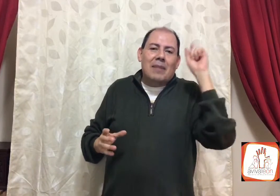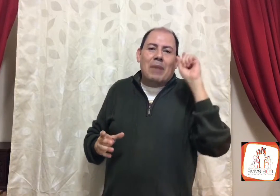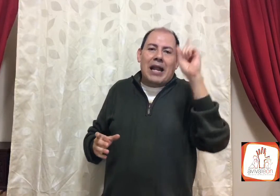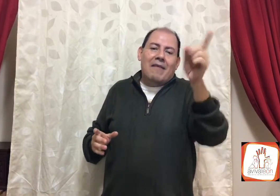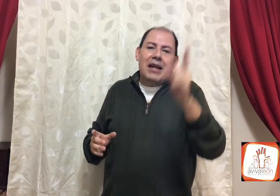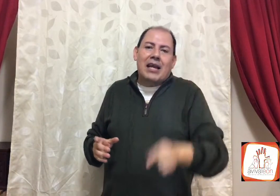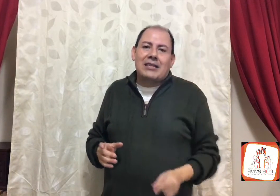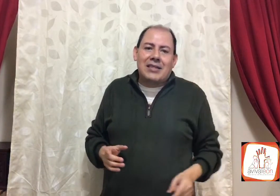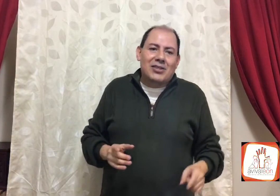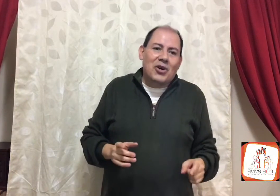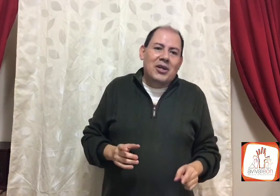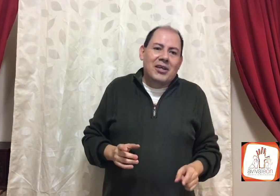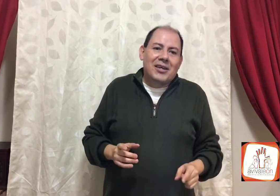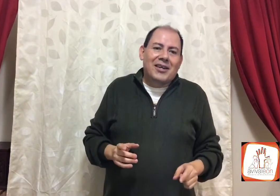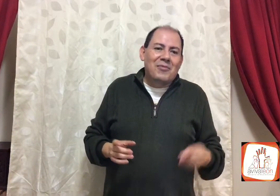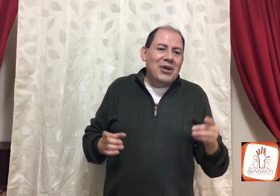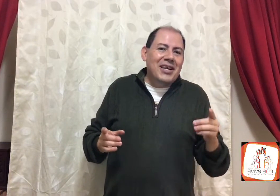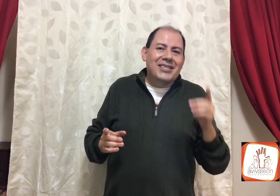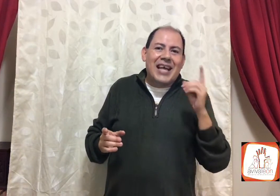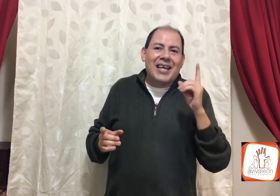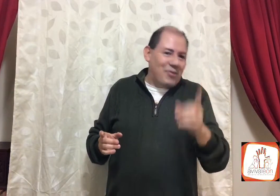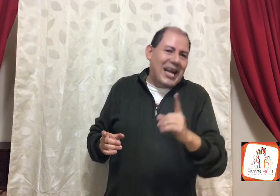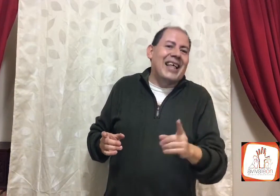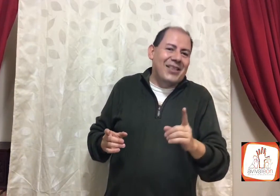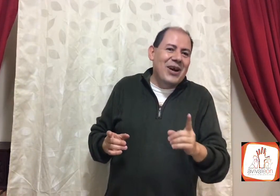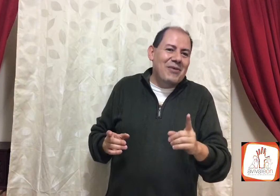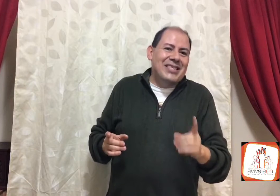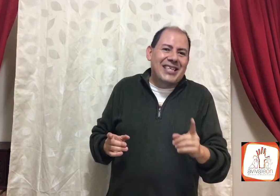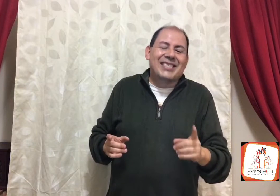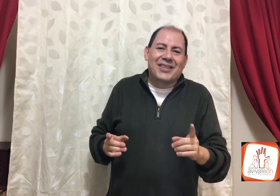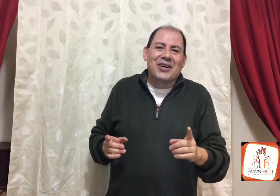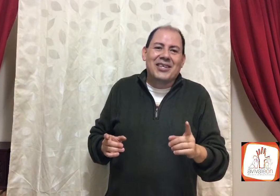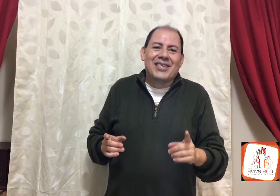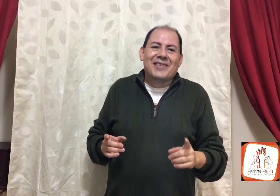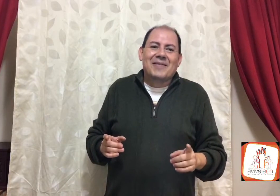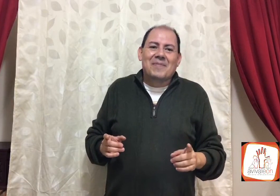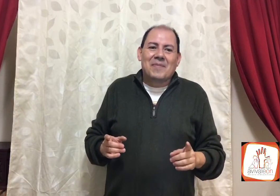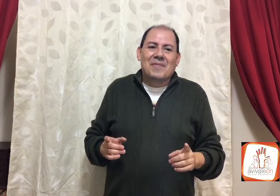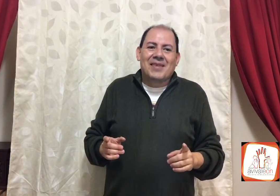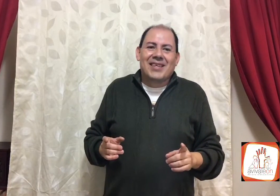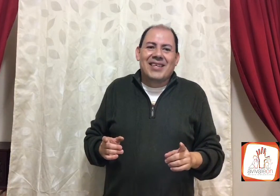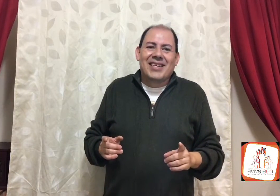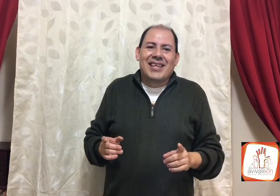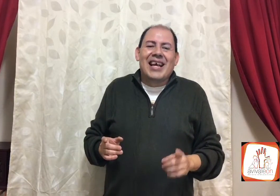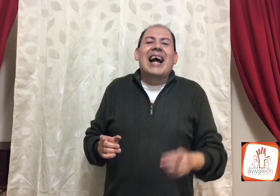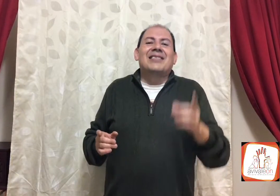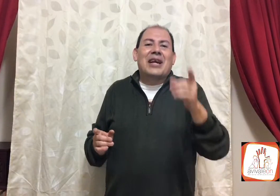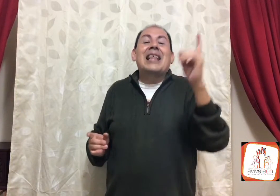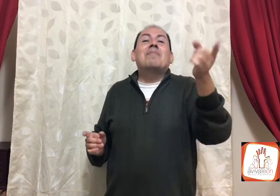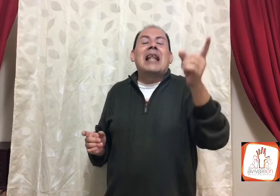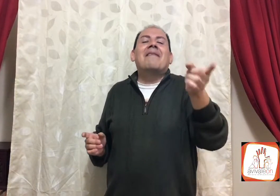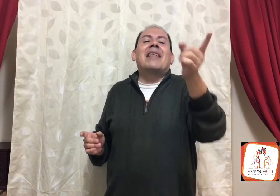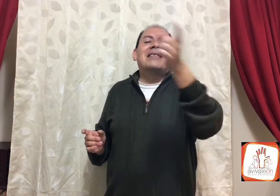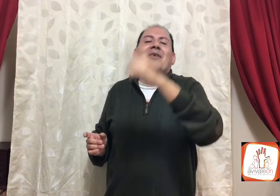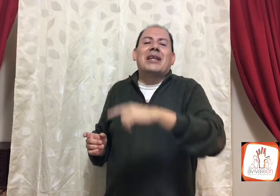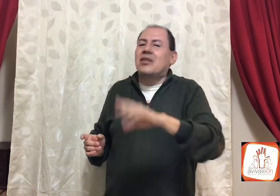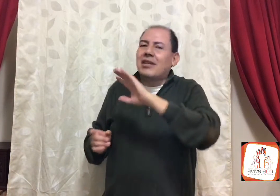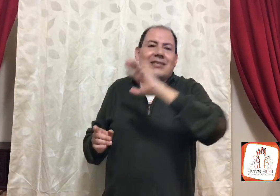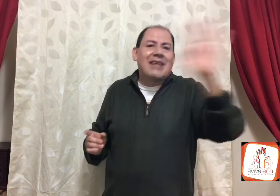palabra que has dicho, ¿cómo? está equivocada, ¿no? Algo así dice, ¿no? palabra de esa oración está mal. Ah, eso, cada palabra de esa oración está